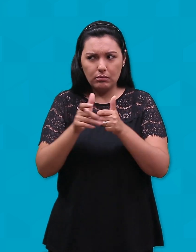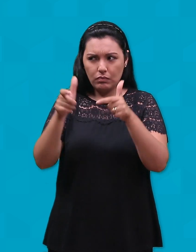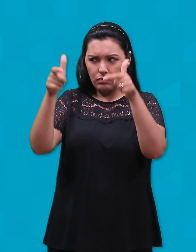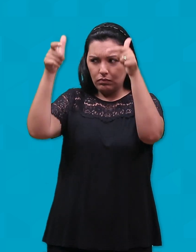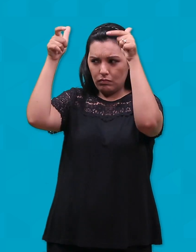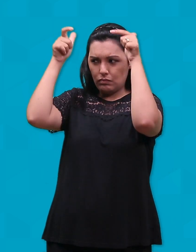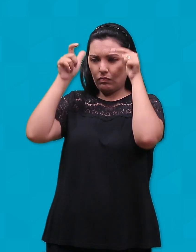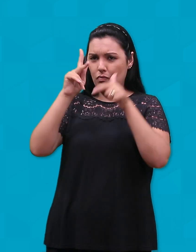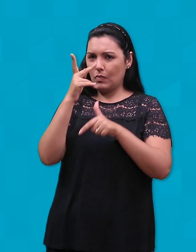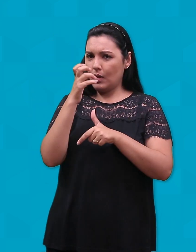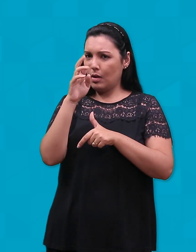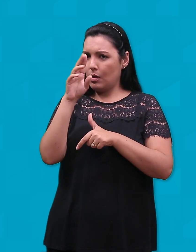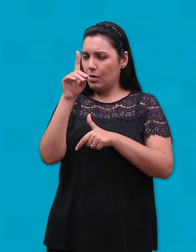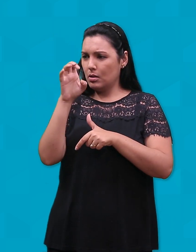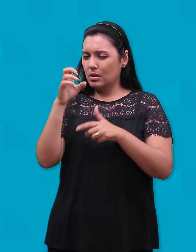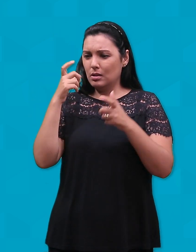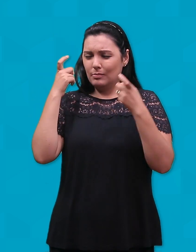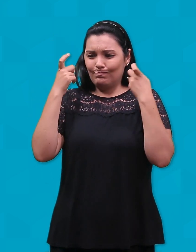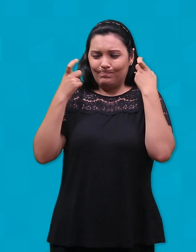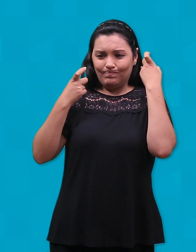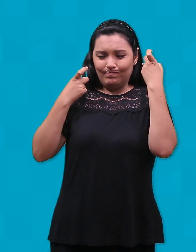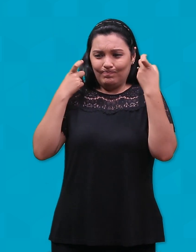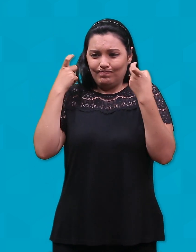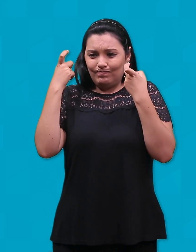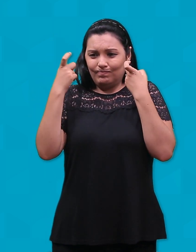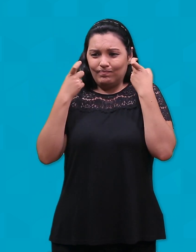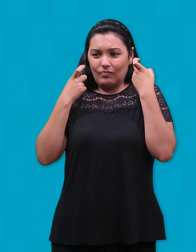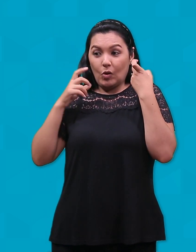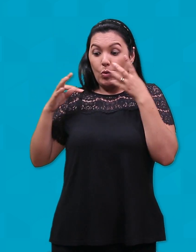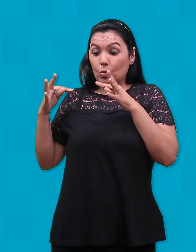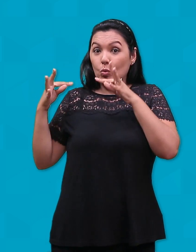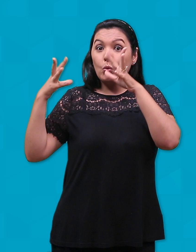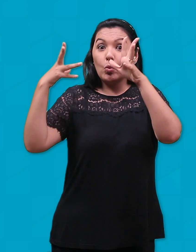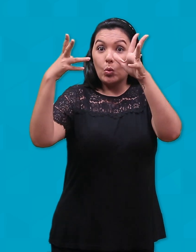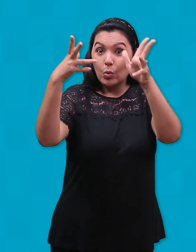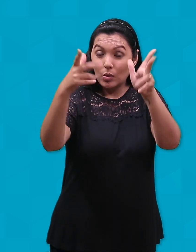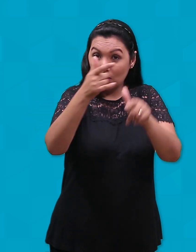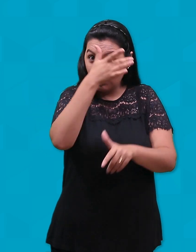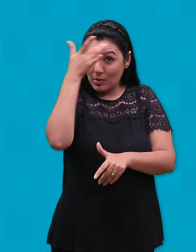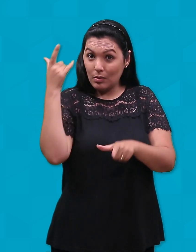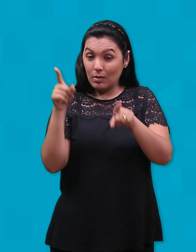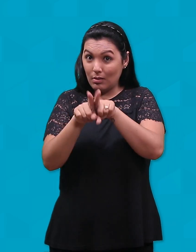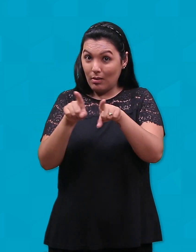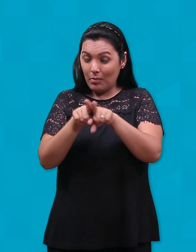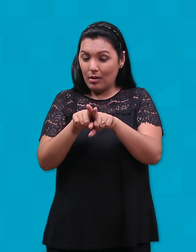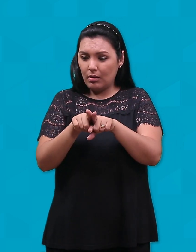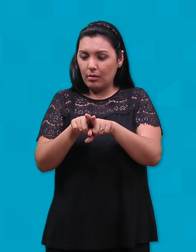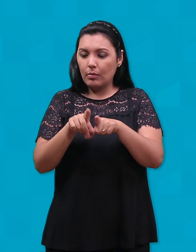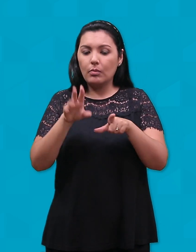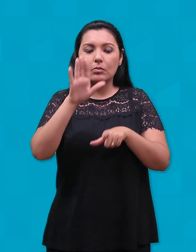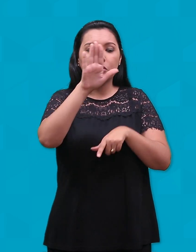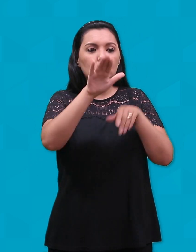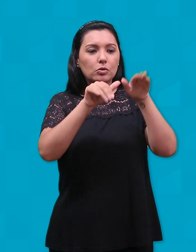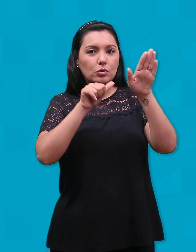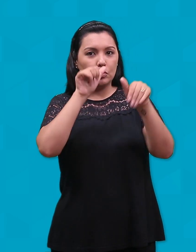o rei Herodes ficou perturbado, assim como toda a cidade de Jerusalém. Reunindo todos os sumos